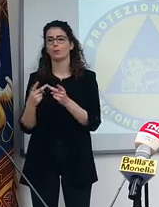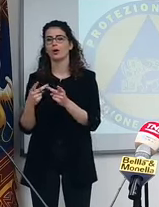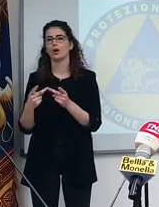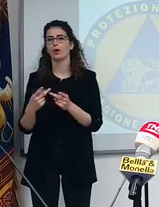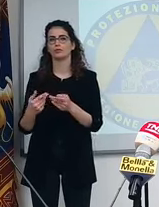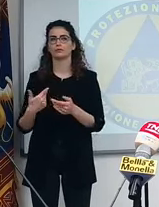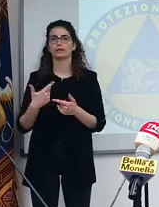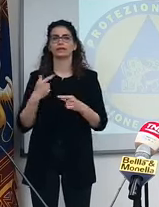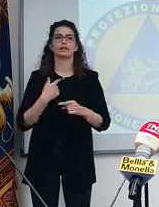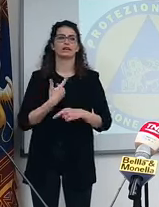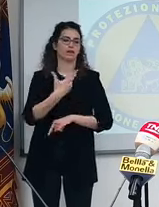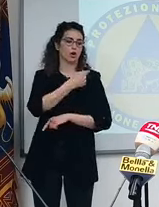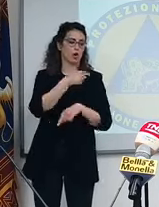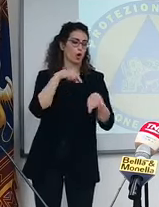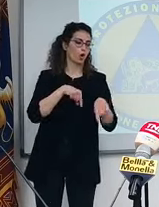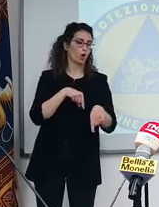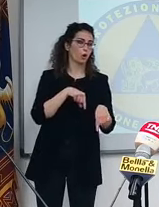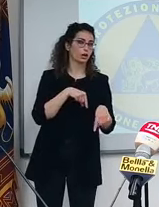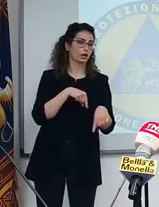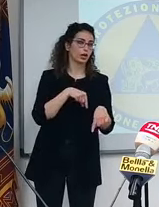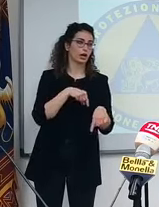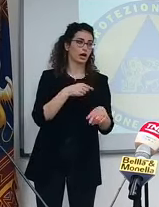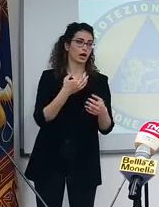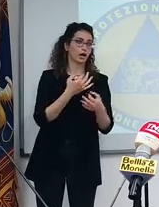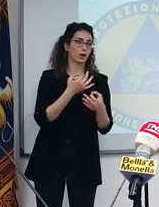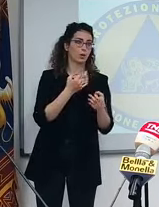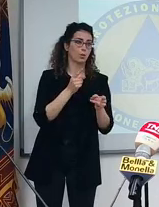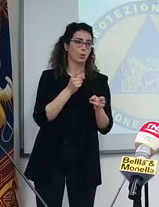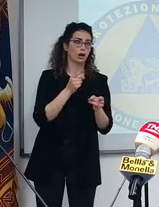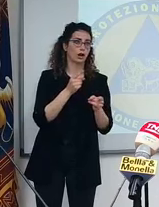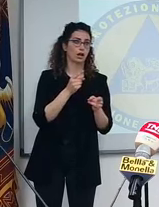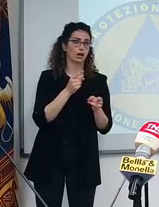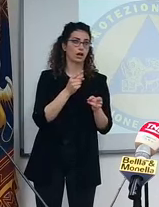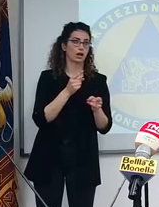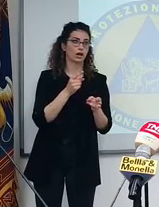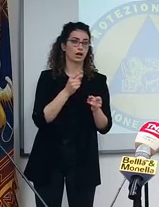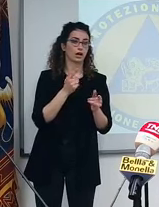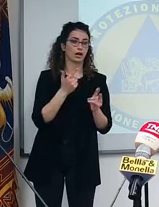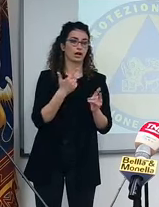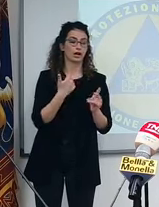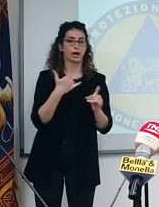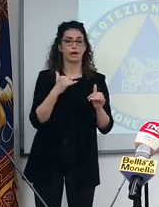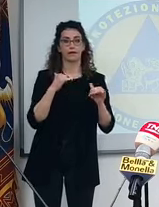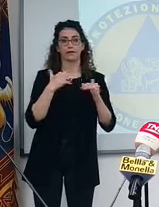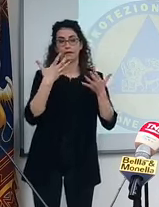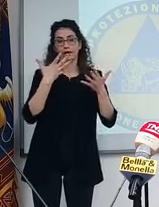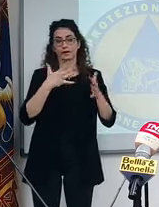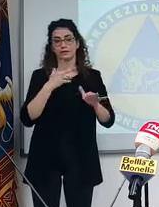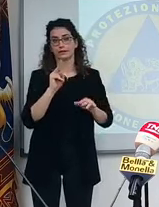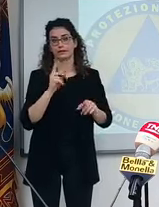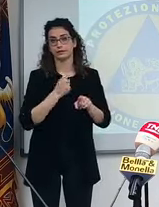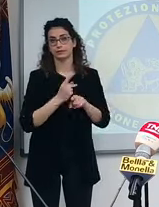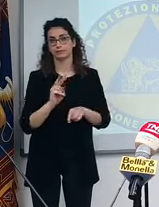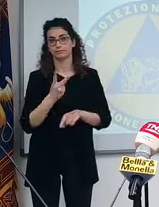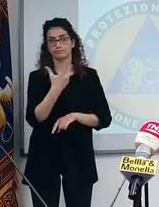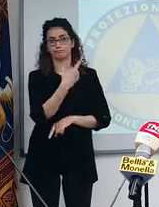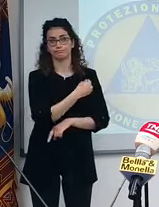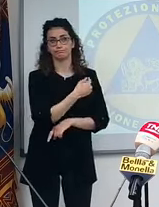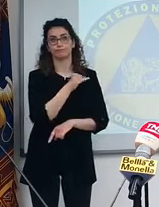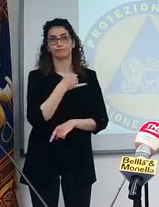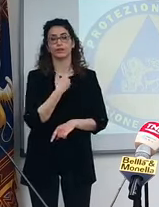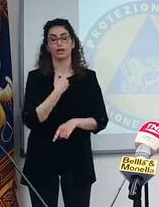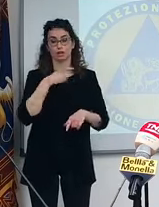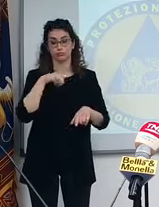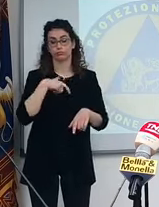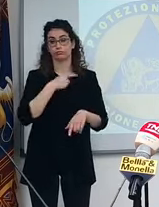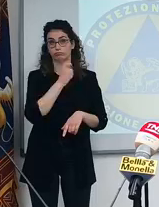si vaccina adesso giustamente va a finire, già finita l'estate. a maggior ragione dovrà sottoporsi